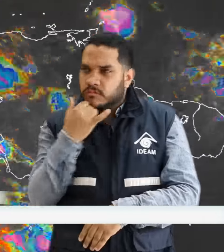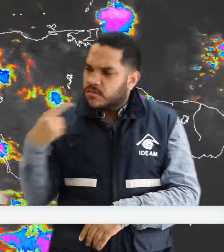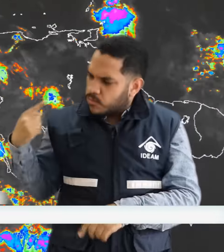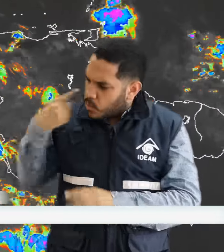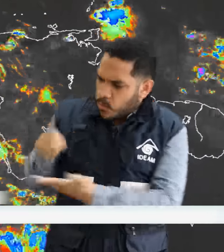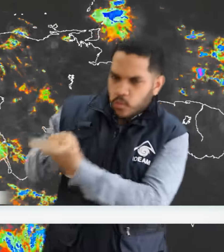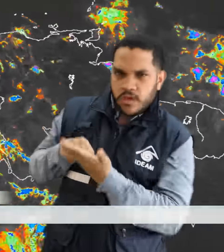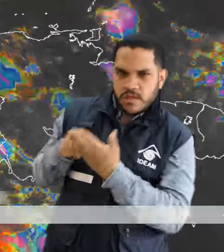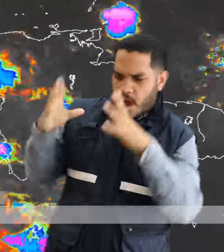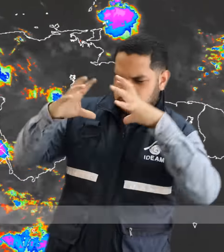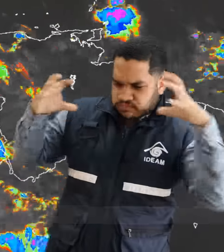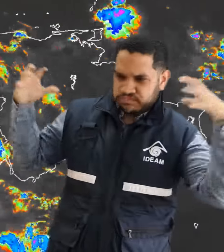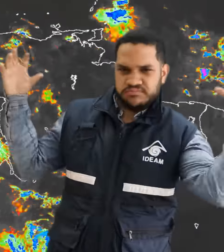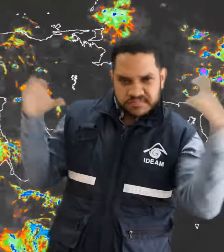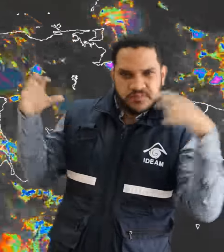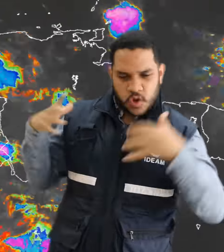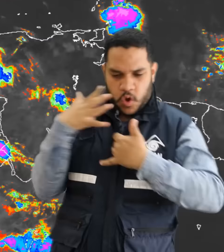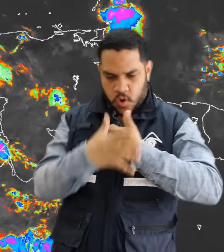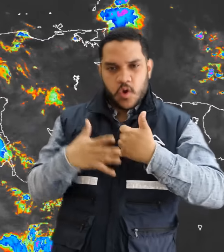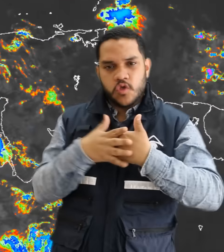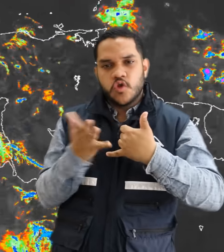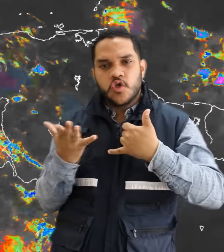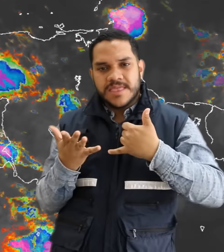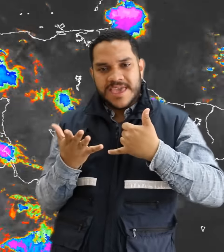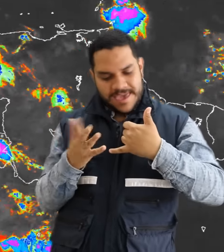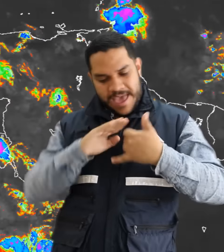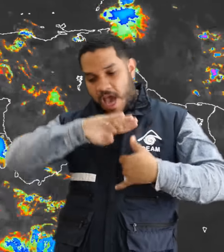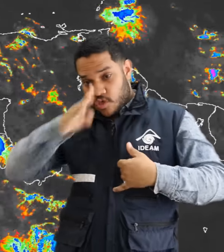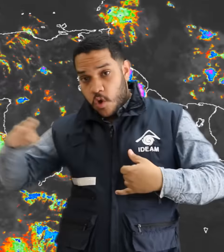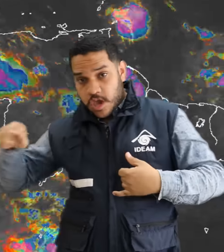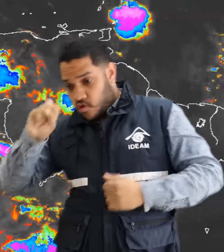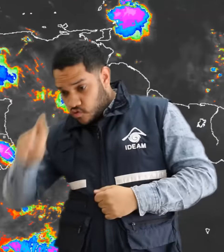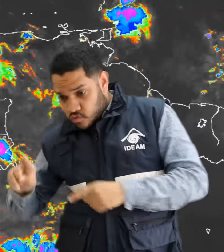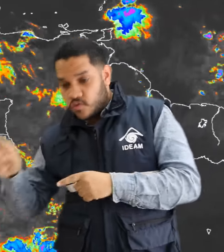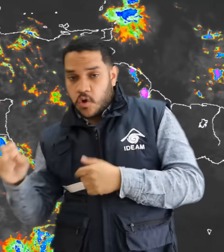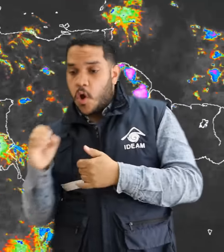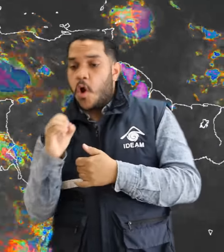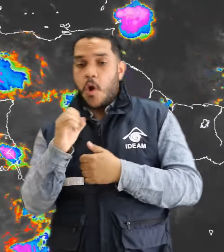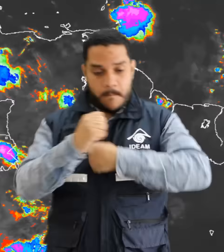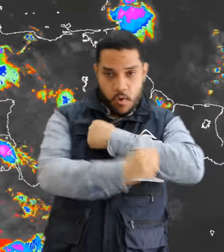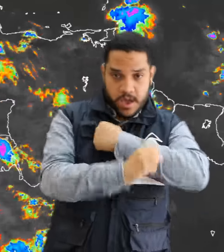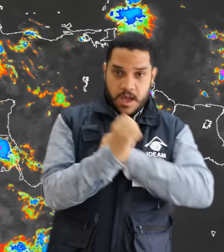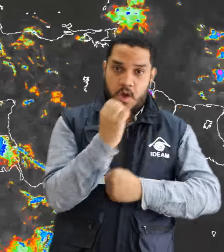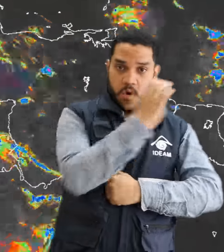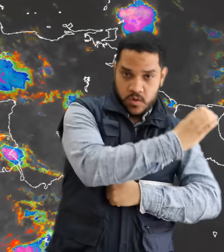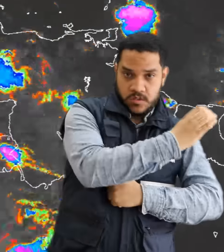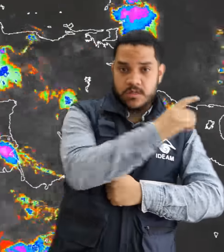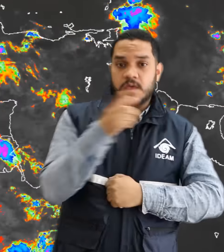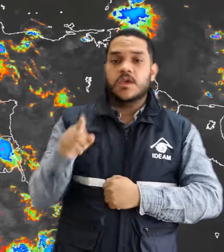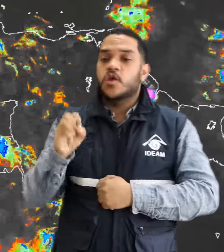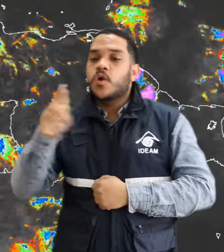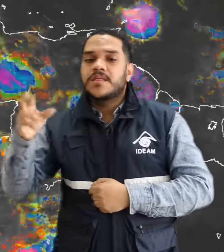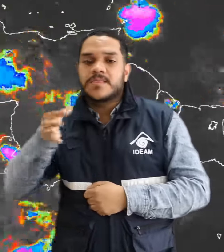el territorio colombiano, lluvias se concentraron sobre el sur de Antioquia, occidente de Boyacá y oriente de